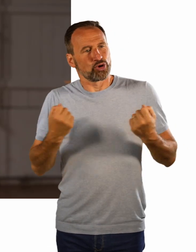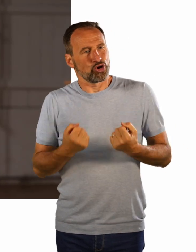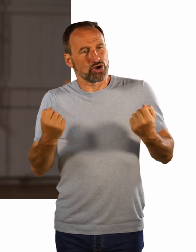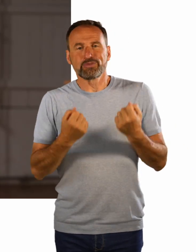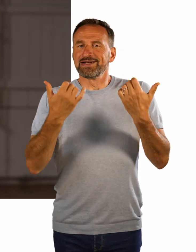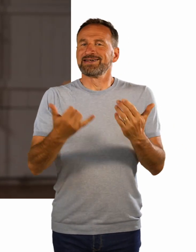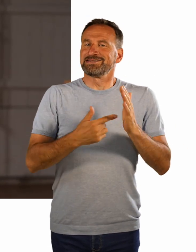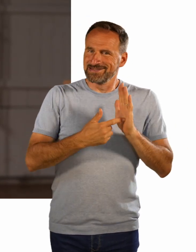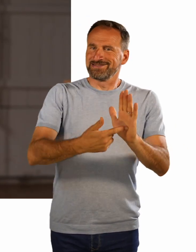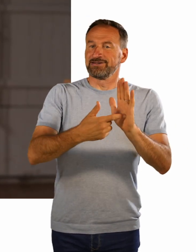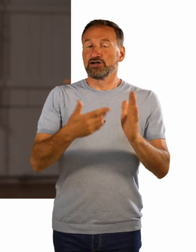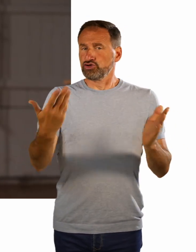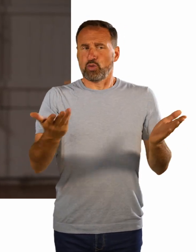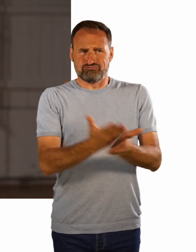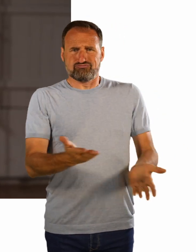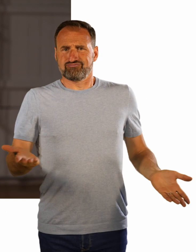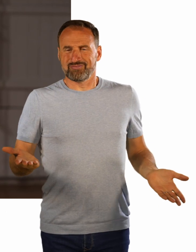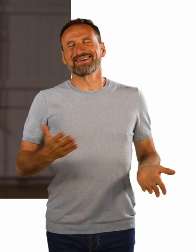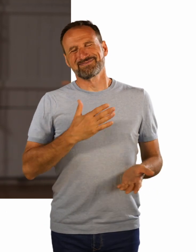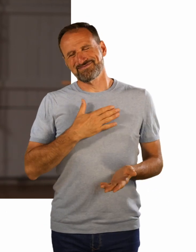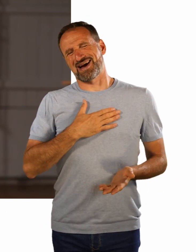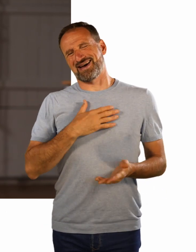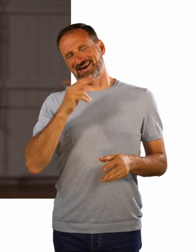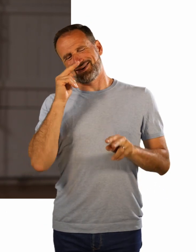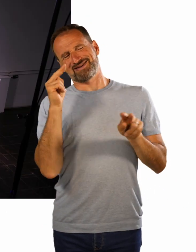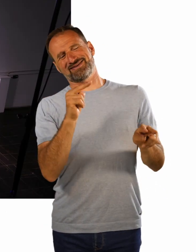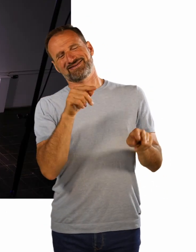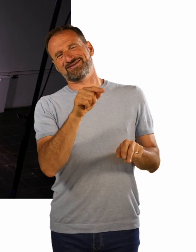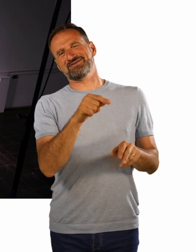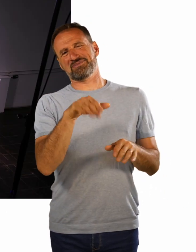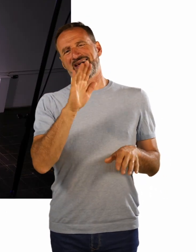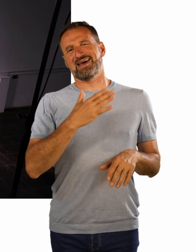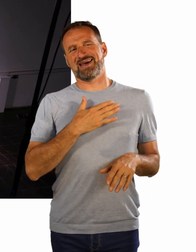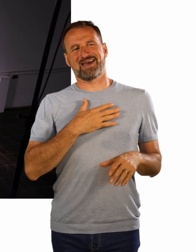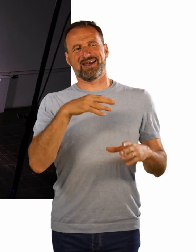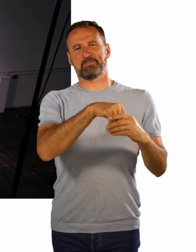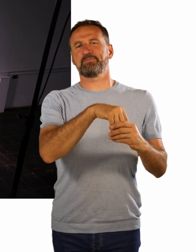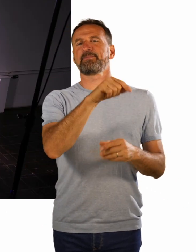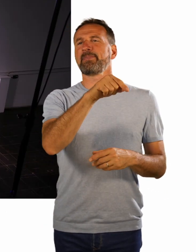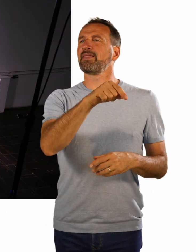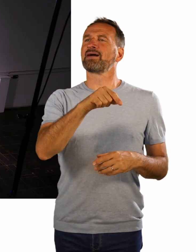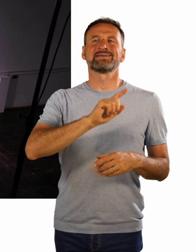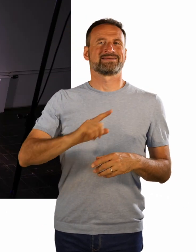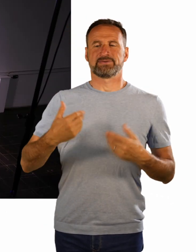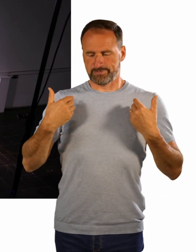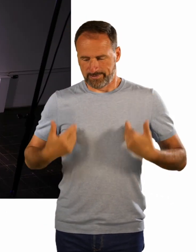sehe ich eher so meinen Teil drin, dass ich versuche, nicht mich als Behinderung in den Mittelpunkt zu stellen, sondern